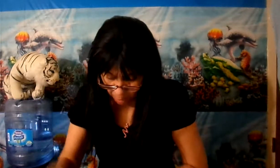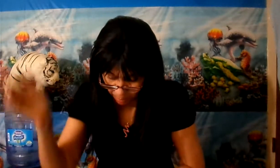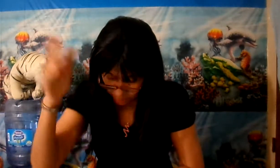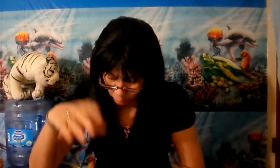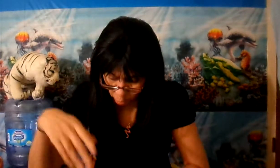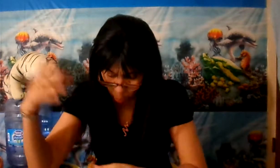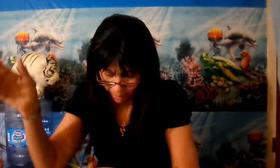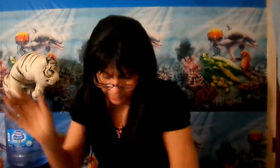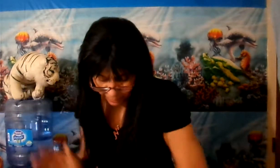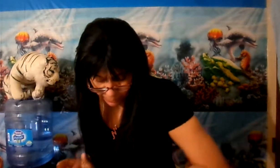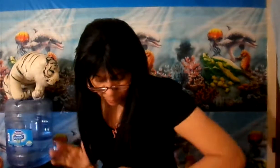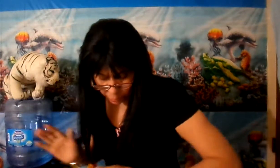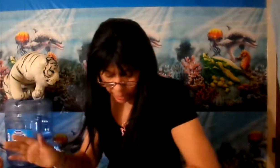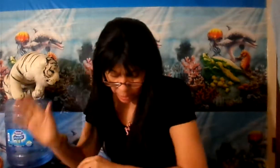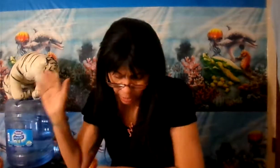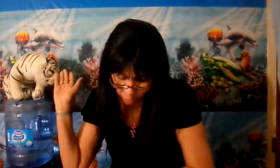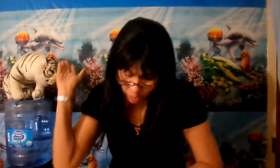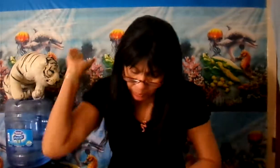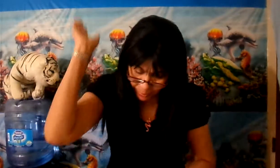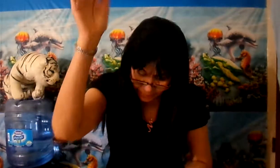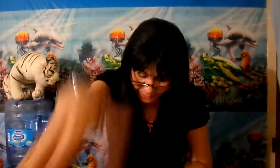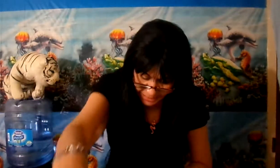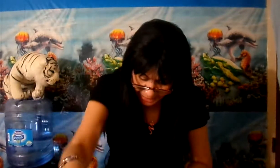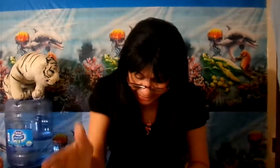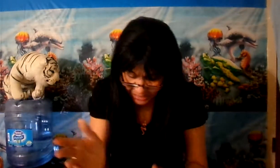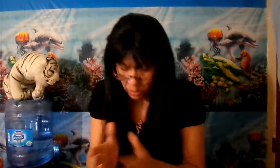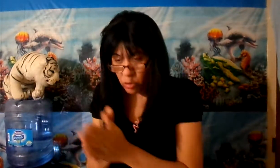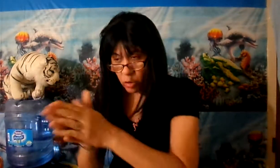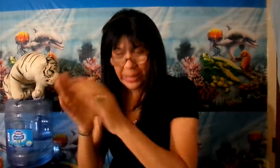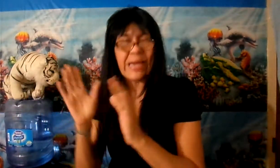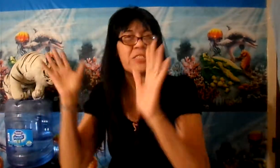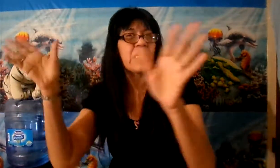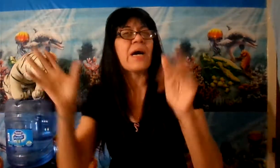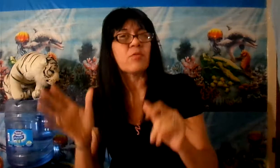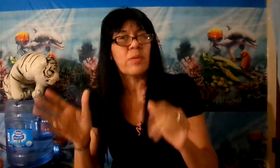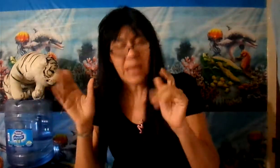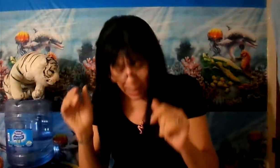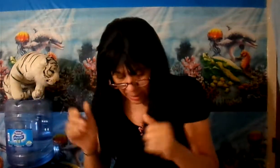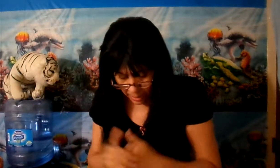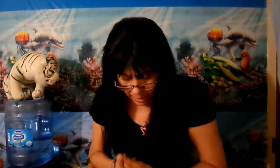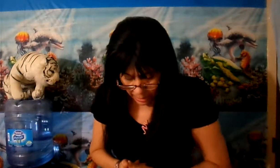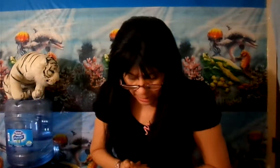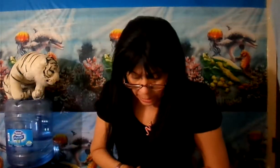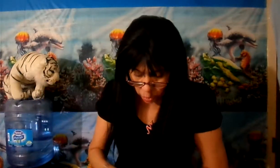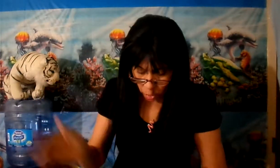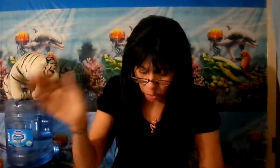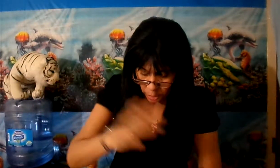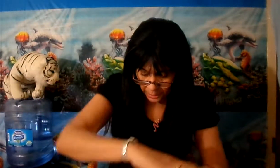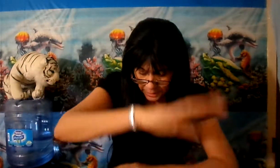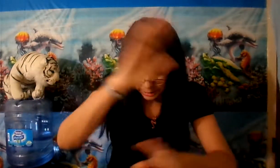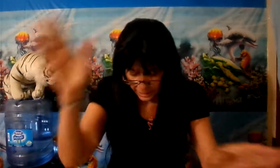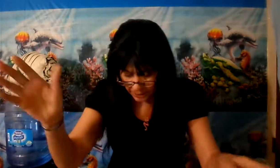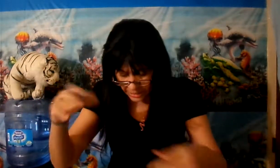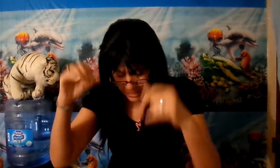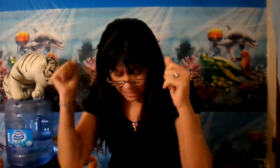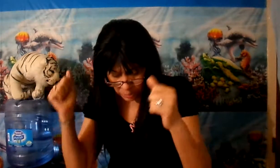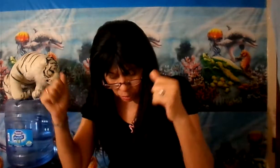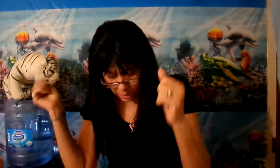hablando con los guardias fronteras y ellos dicen que son los que han llegado, ¿verdad? Y todo no tiene